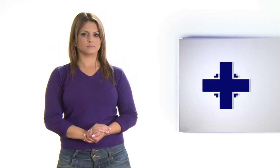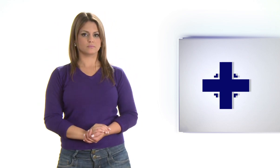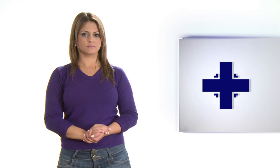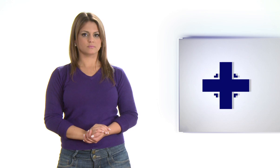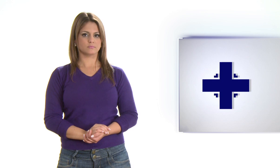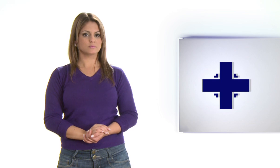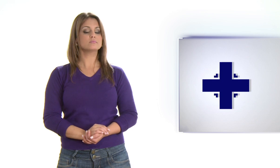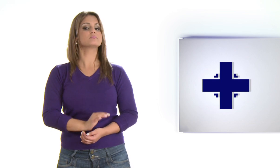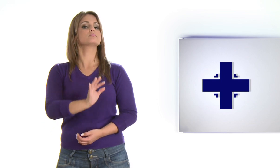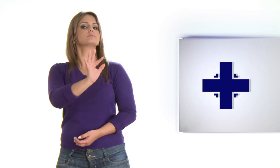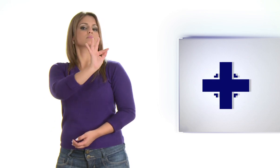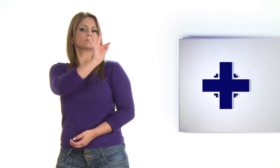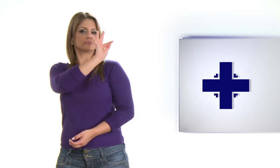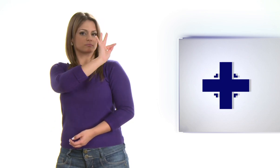FMC Farmácia